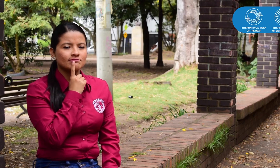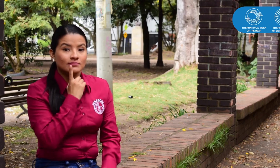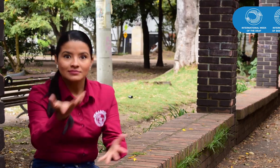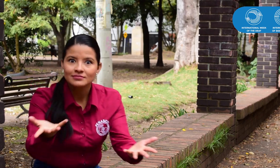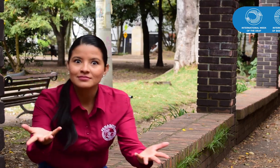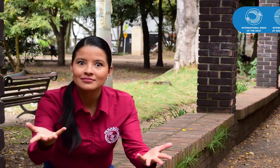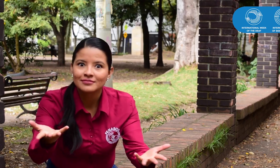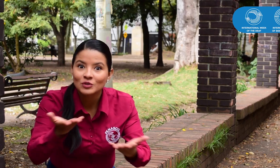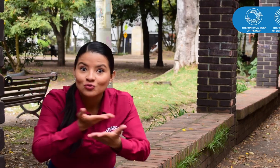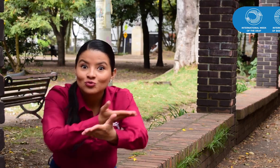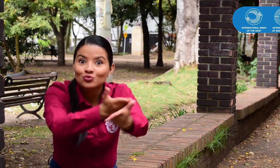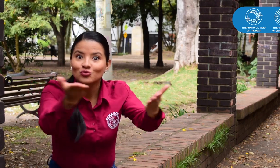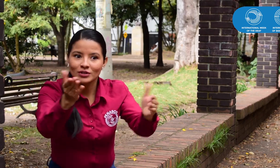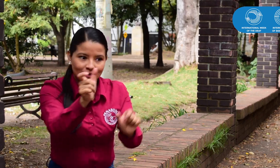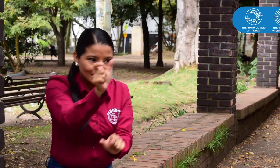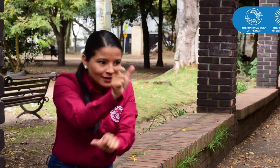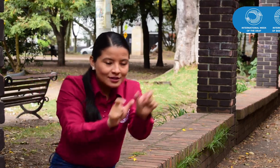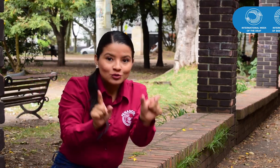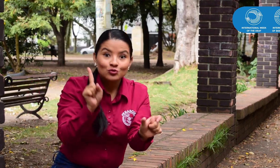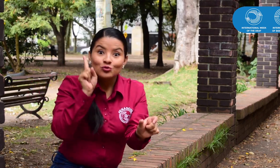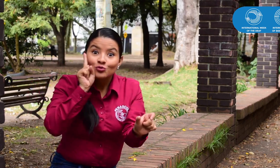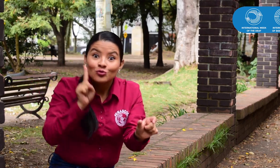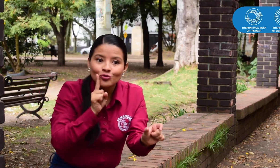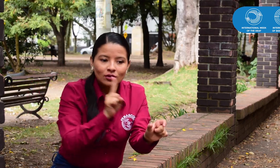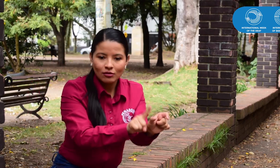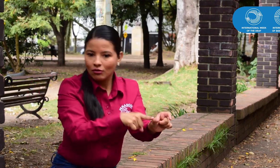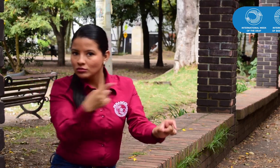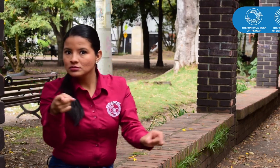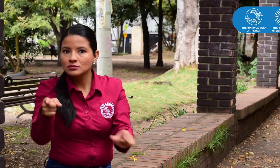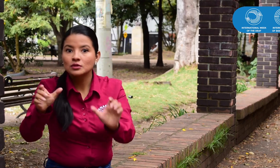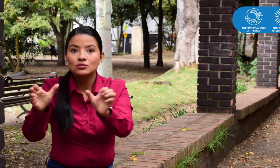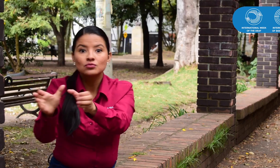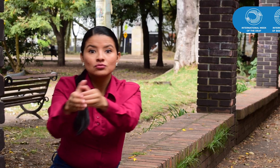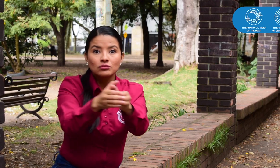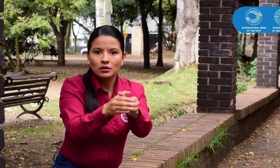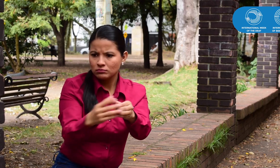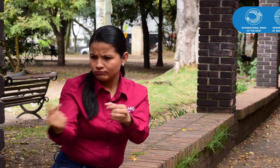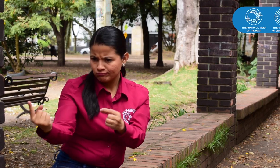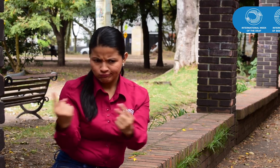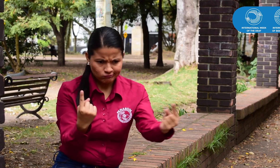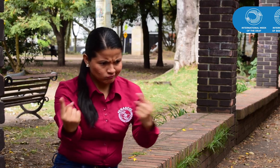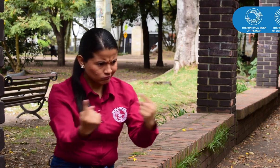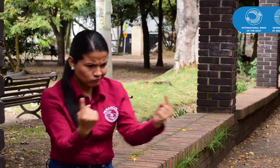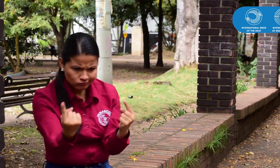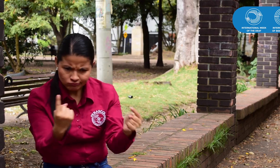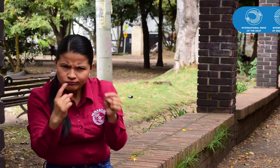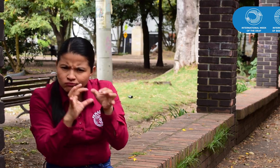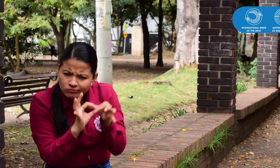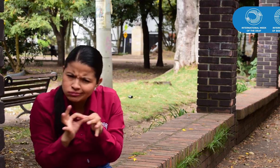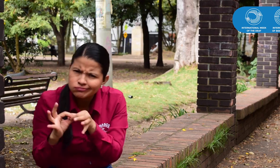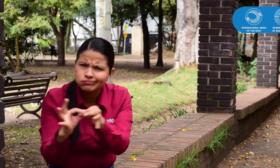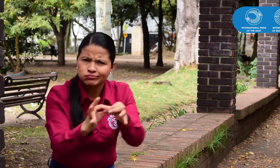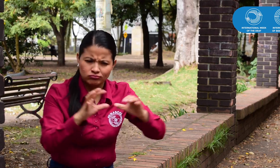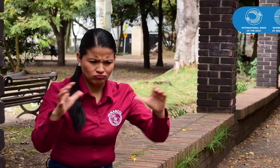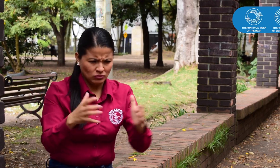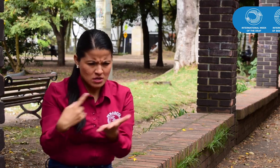Claro, ustedes, personas sordas y asociaciones, podemos trabajar en unidad para incidir ante el gobierno,